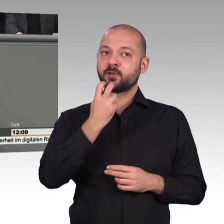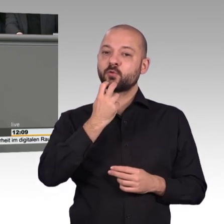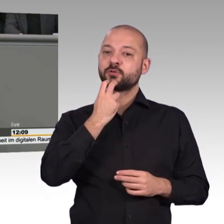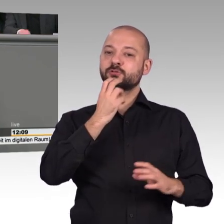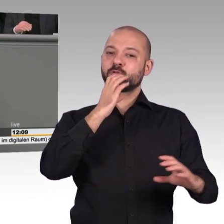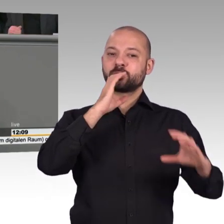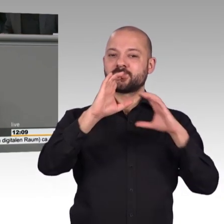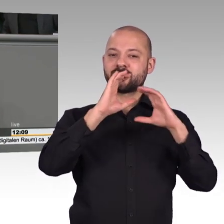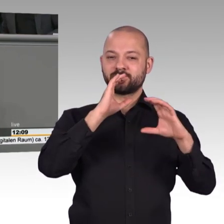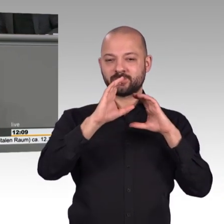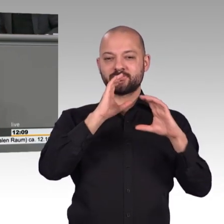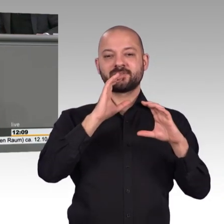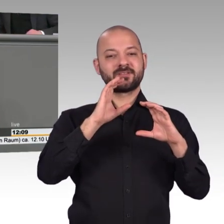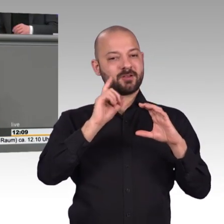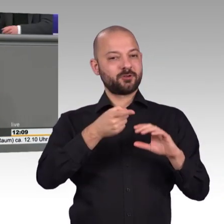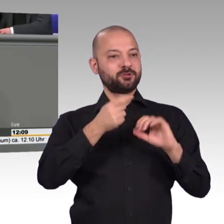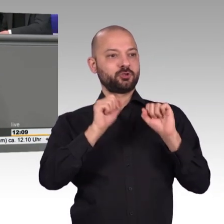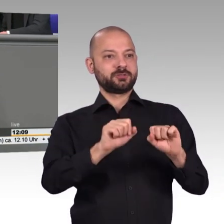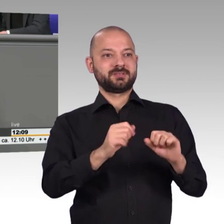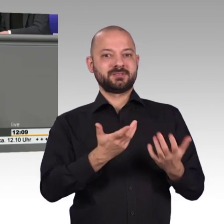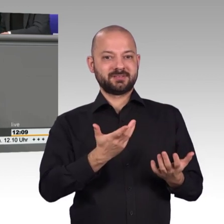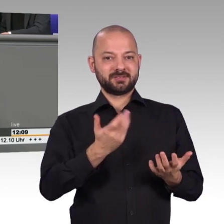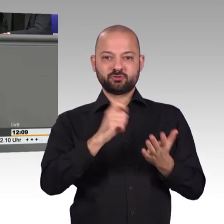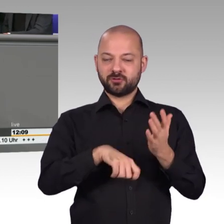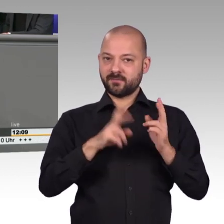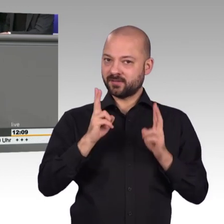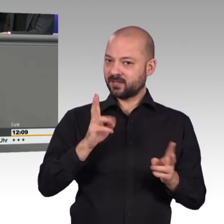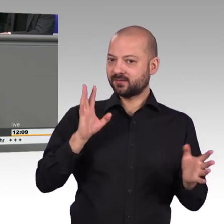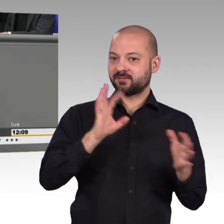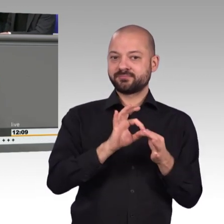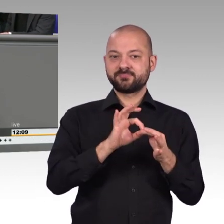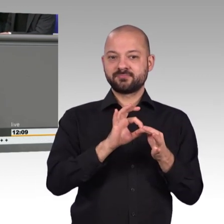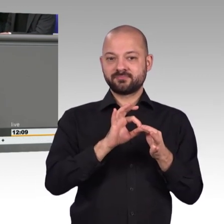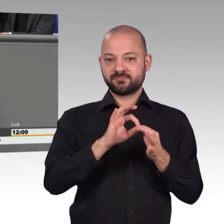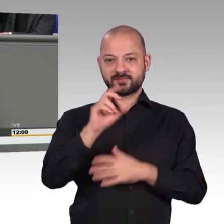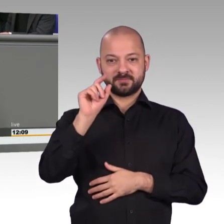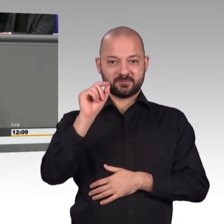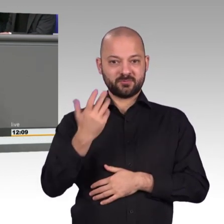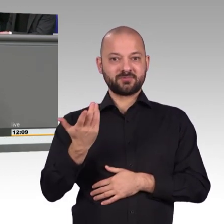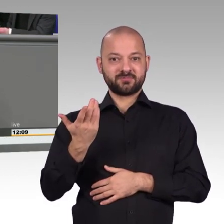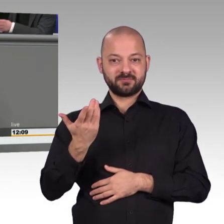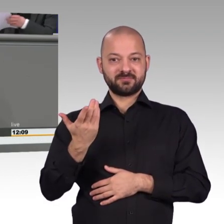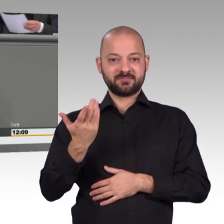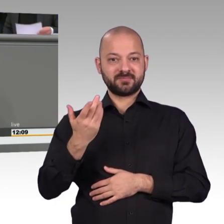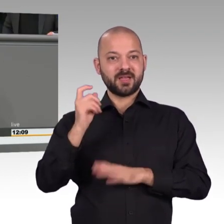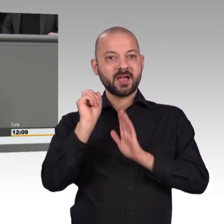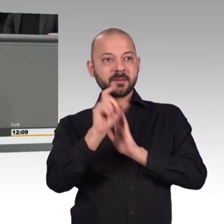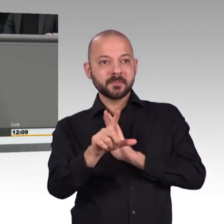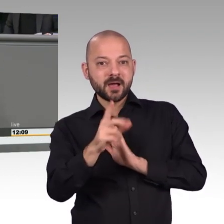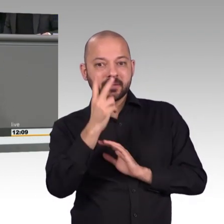Schutzaufgabe des Staates besteht, aber es gibt keine Formulierung in die Richtung, dass hier der Gesetzgeber